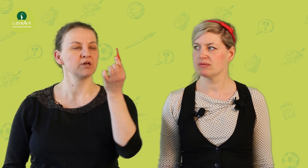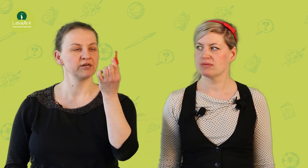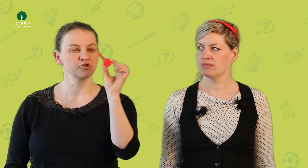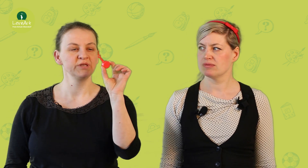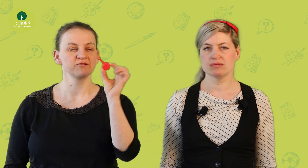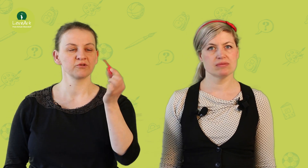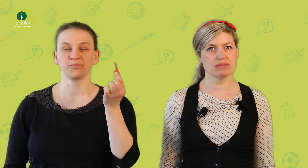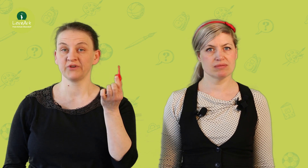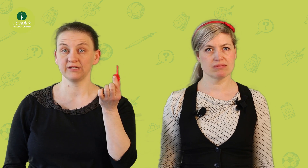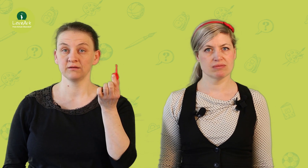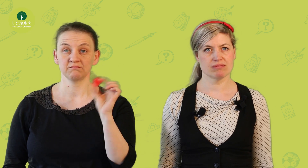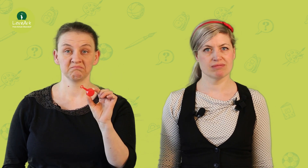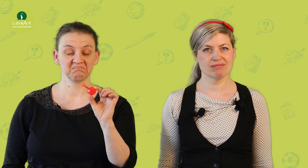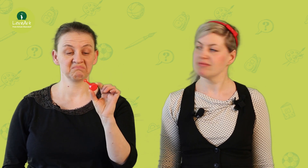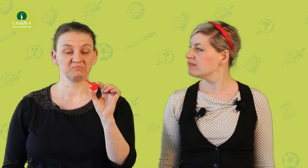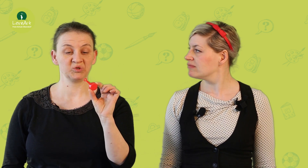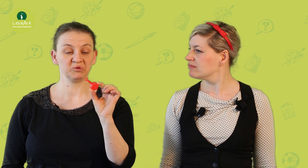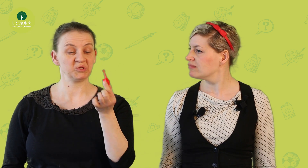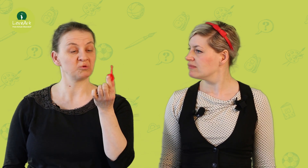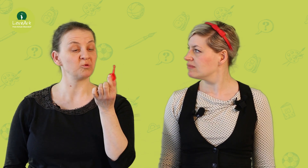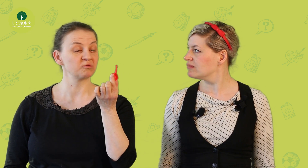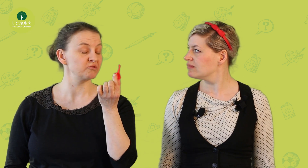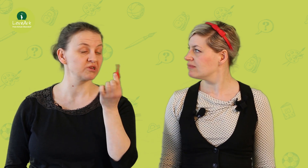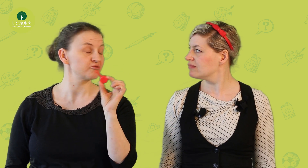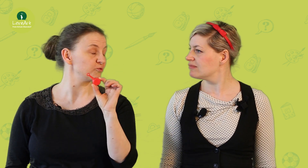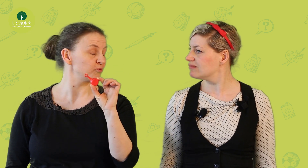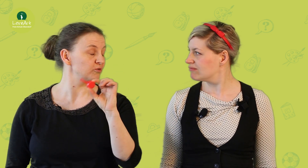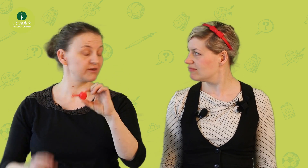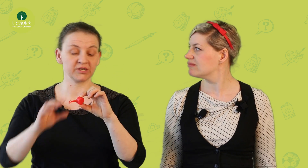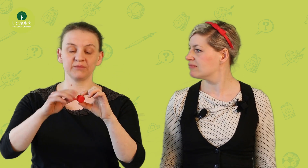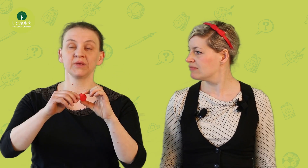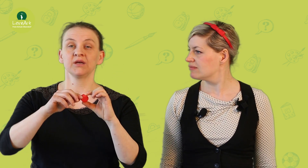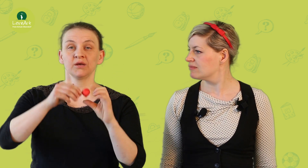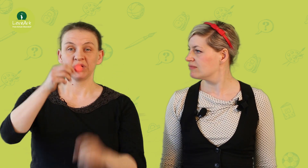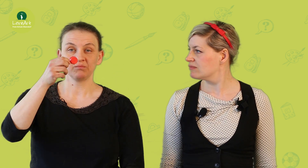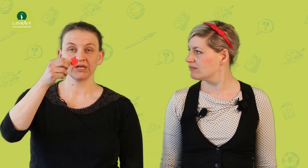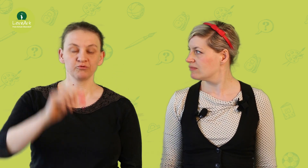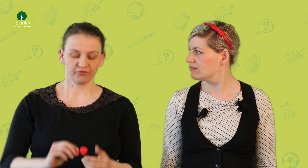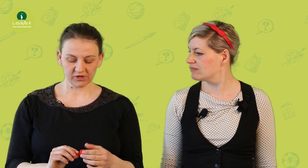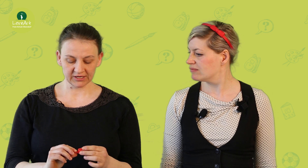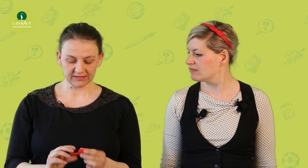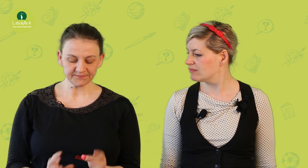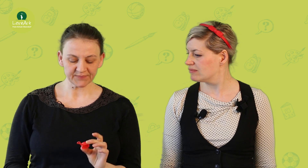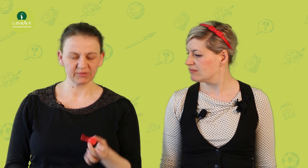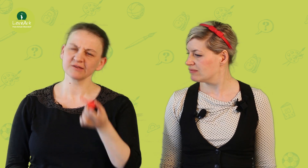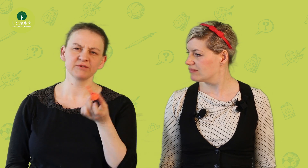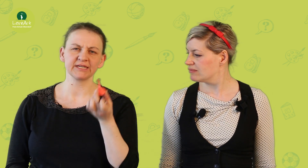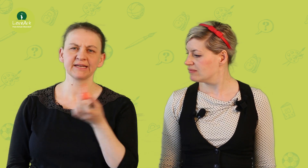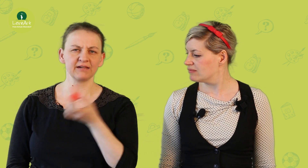kleine Spielzeugpfanne, die in rot ist, ganz schön rot, weil man dem mit dem Blick gut folgen kann. Aber es ist wirklich egal,